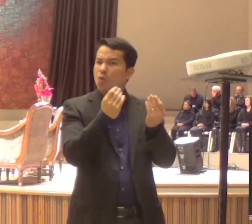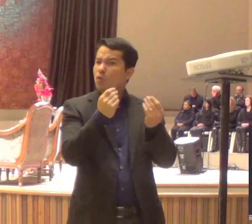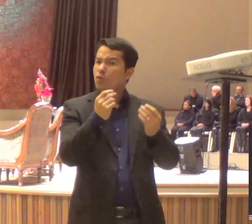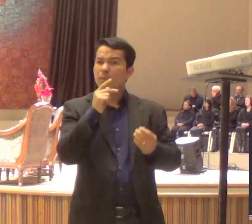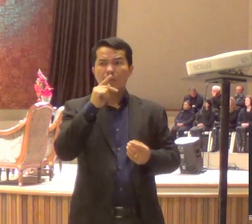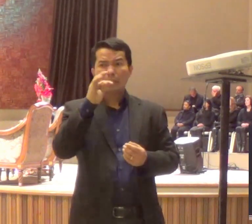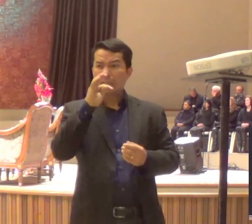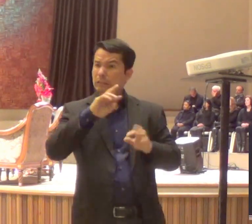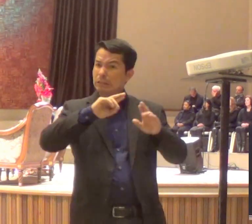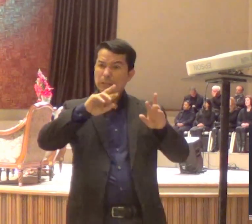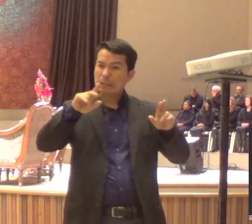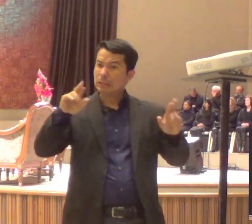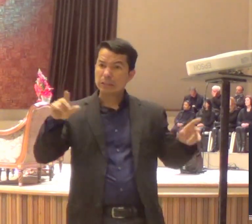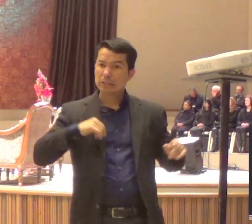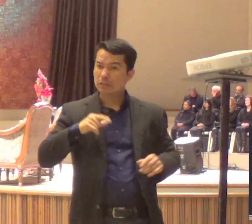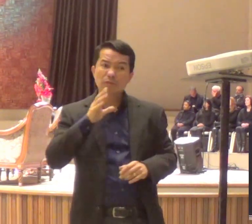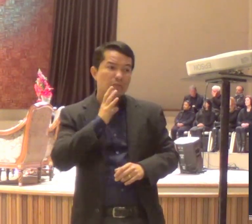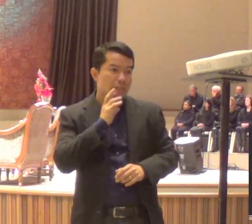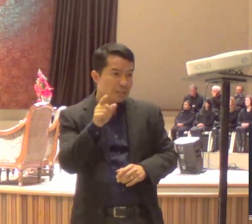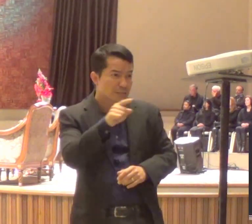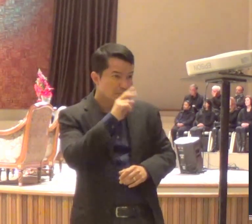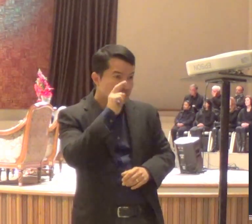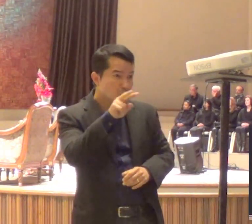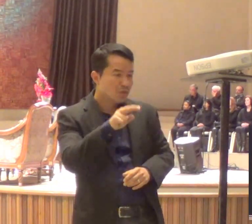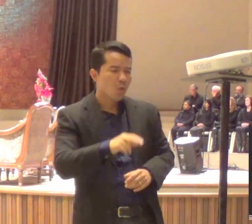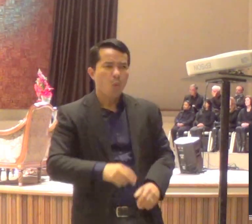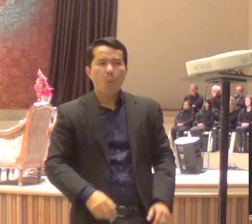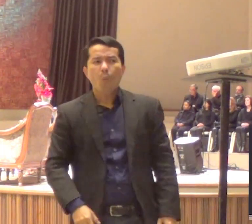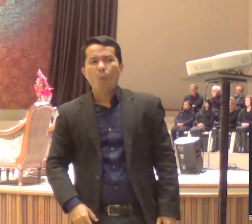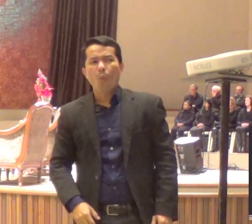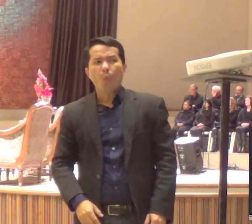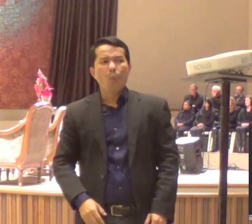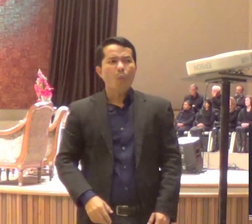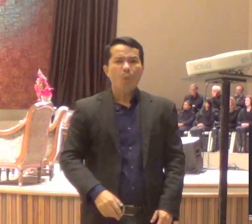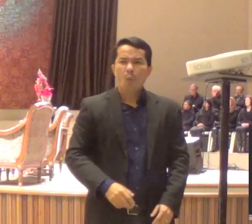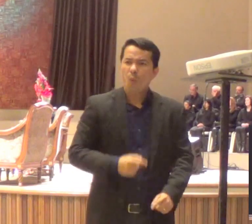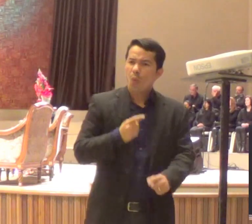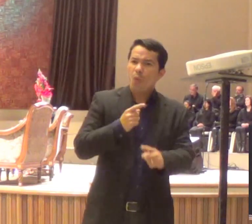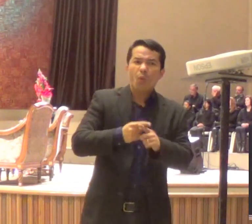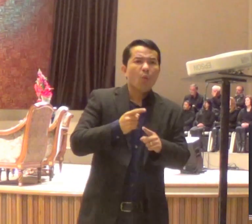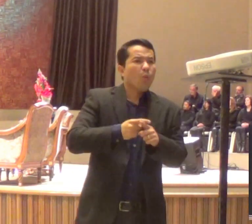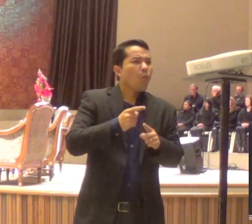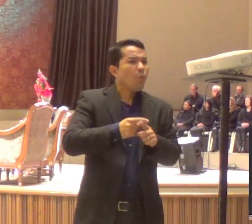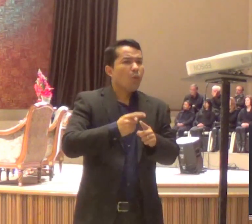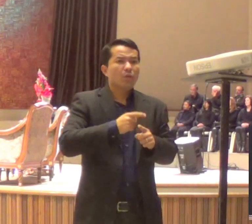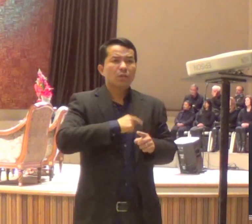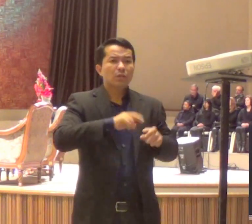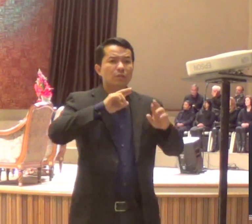acontecido no Brasil, mas que hoje está vindo à tona. E, eu escuto aquelas pessoas falarem,